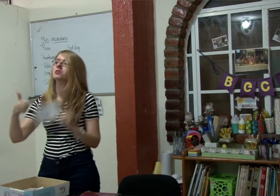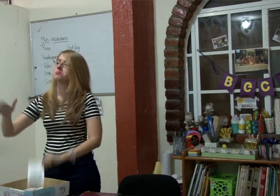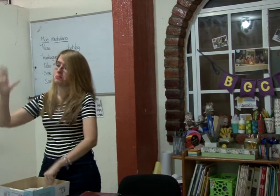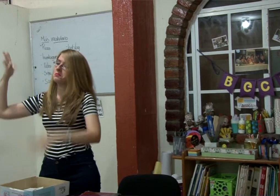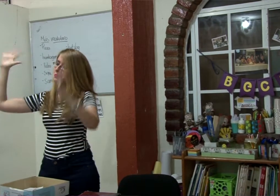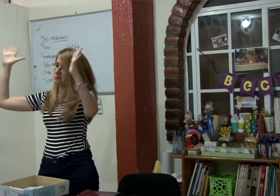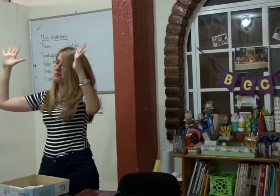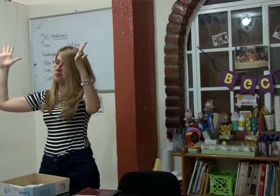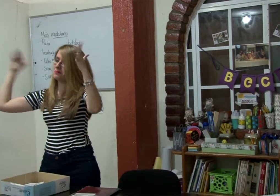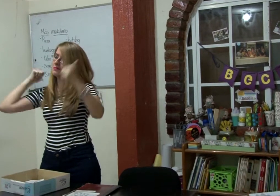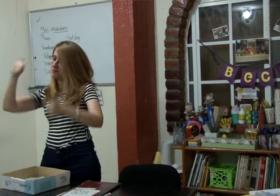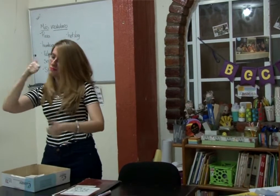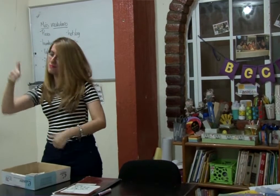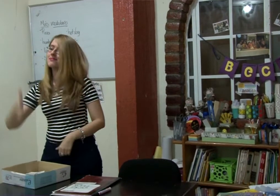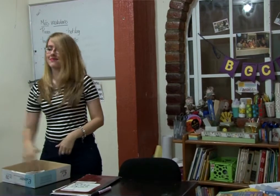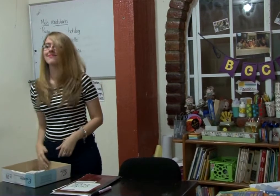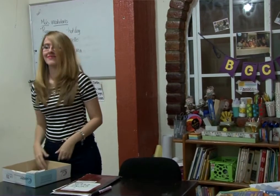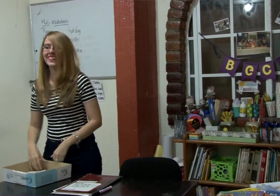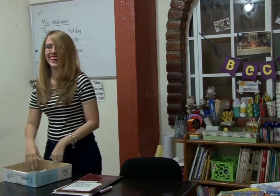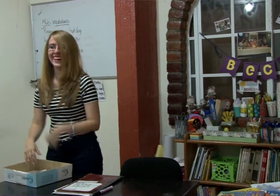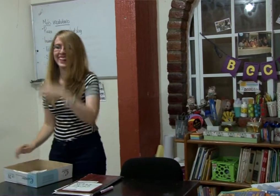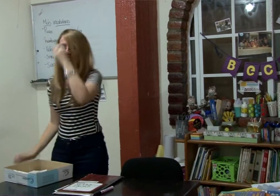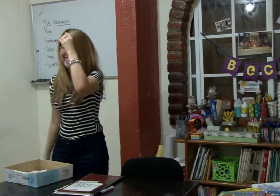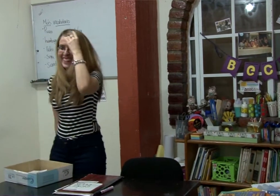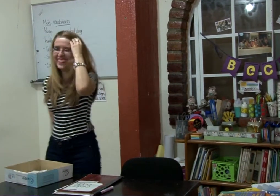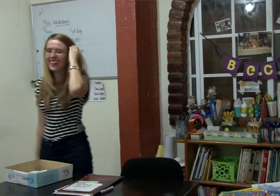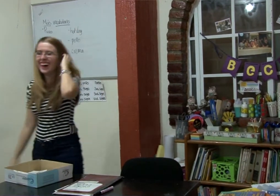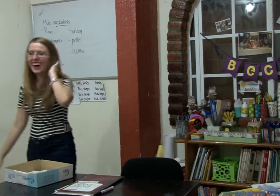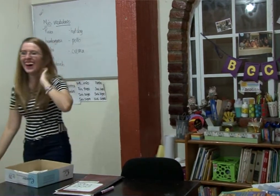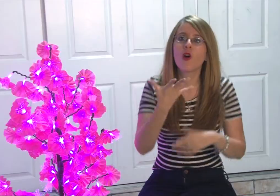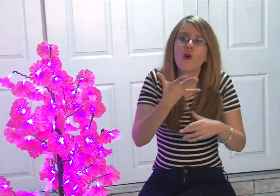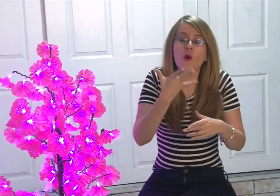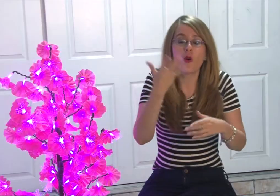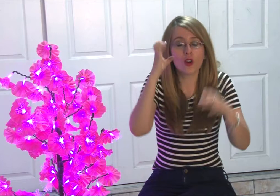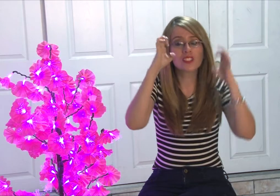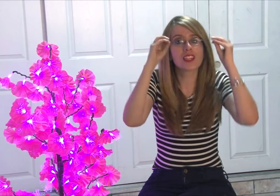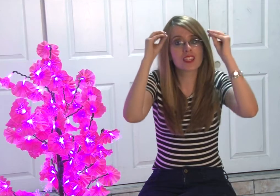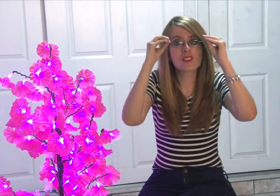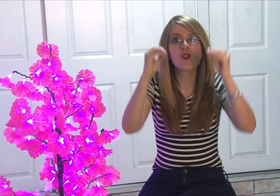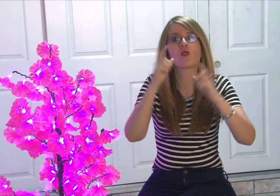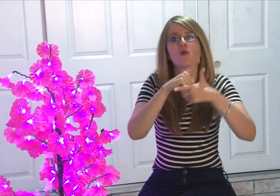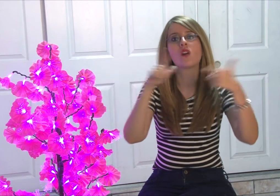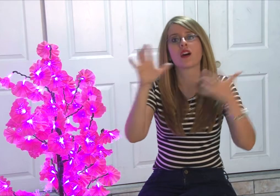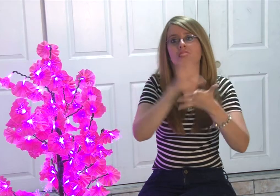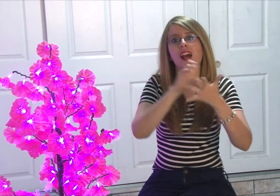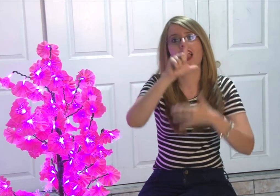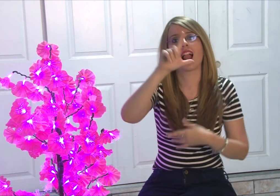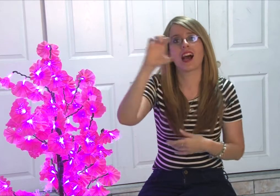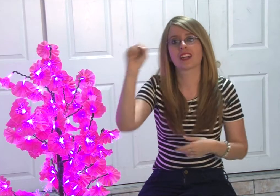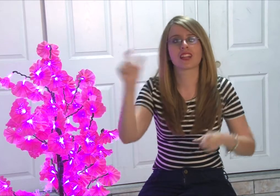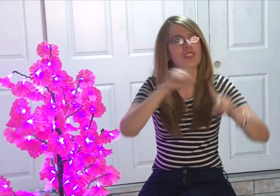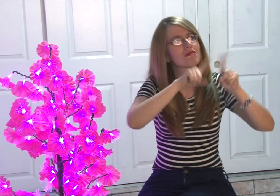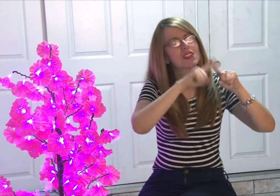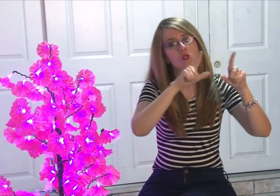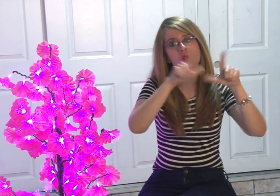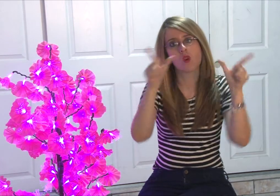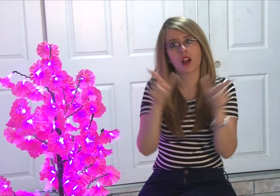Primero Dios. Y también, enseño lengua de señas